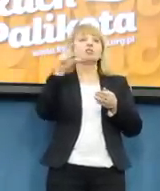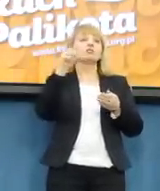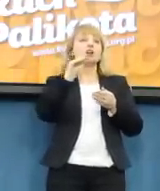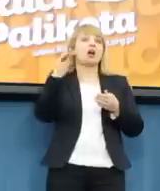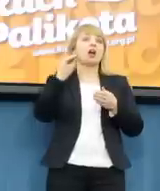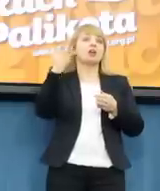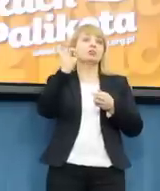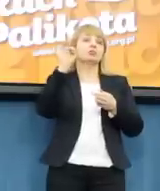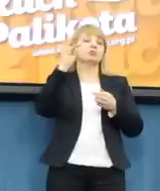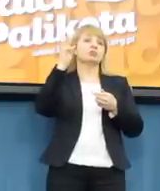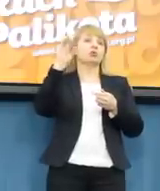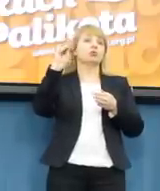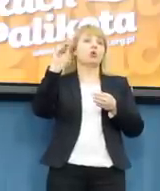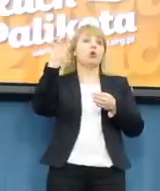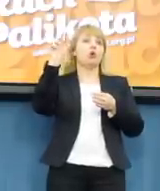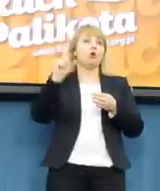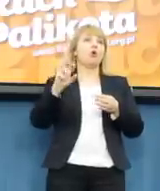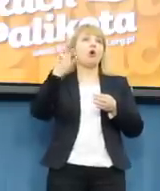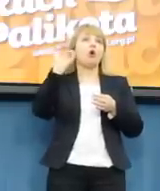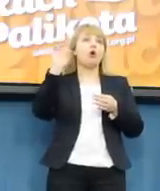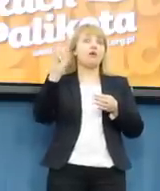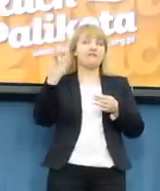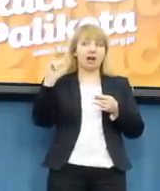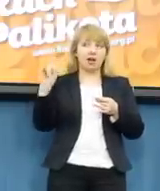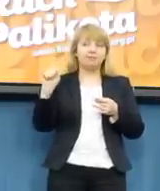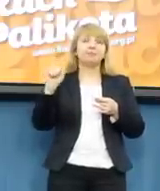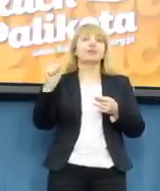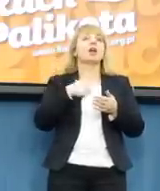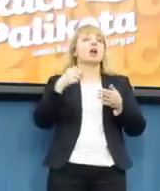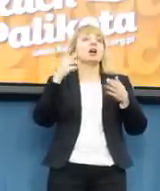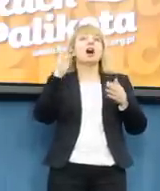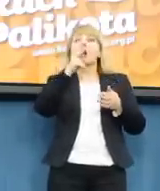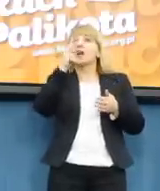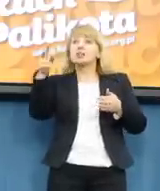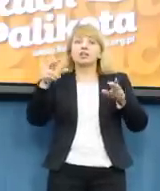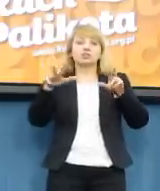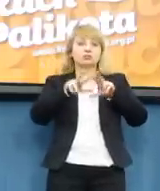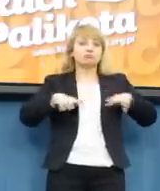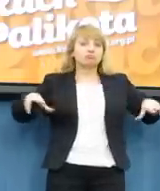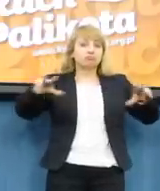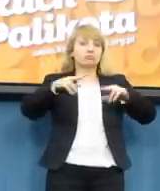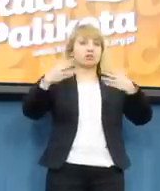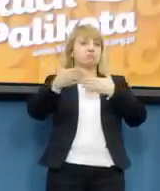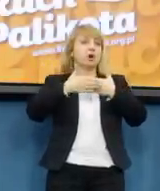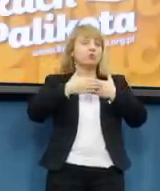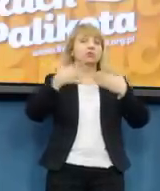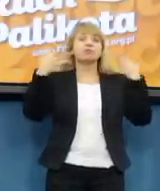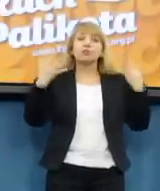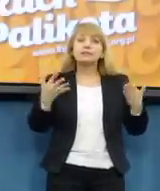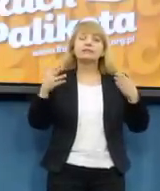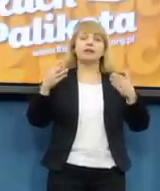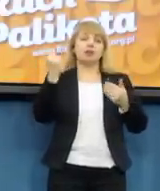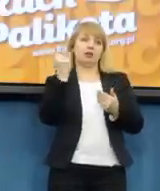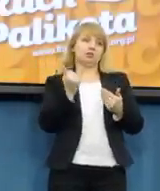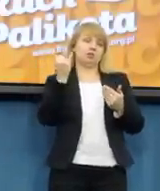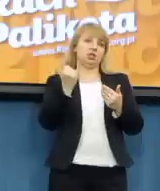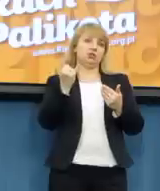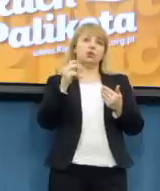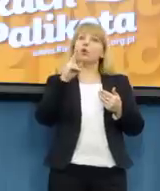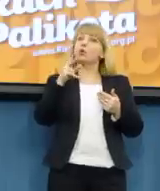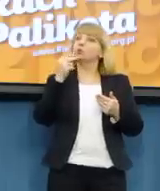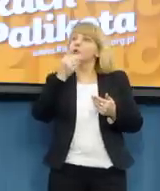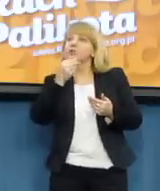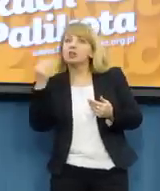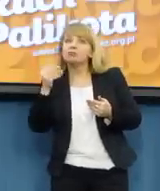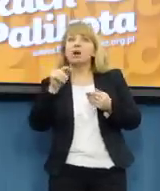najważniejszych potrzeb człowieka. Nieposiadanie dzieci prowadzi do ogromnego stresu, do depresji, jest powodem